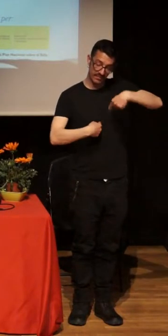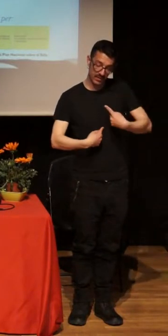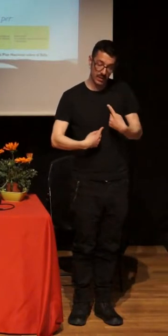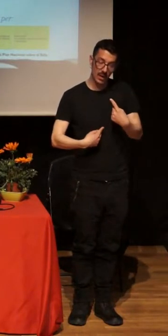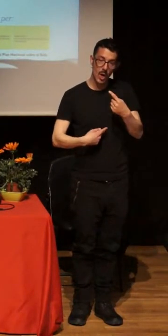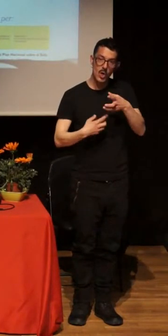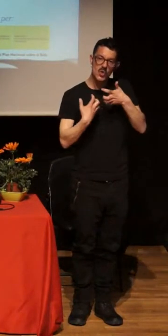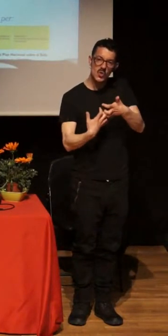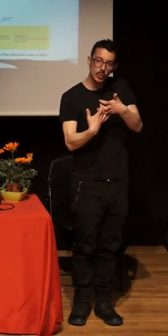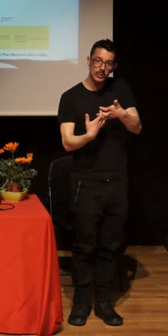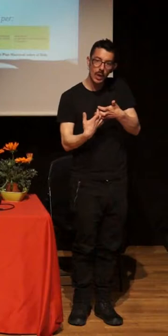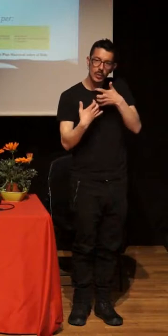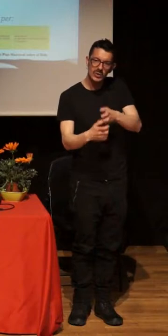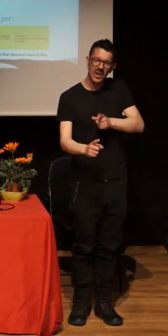we fight against the disease